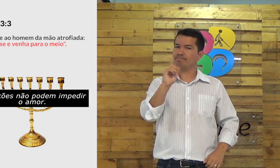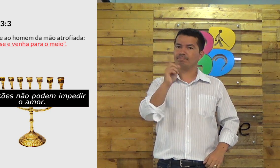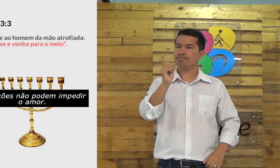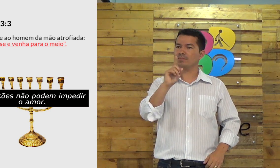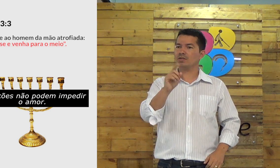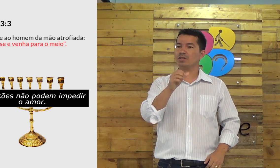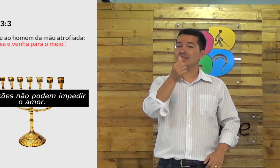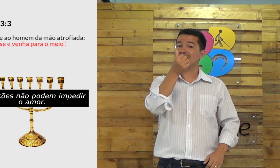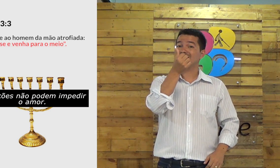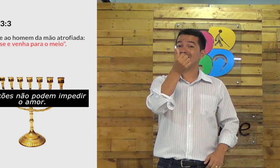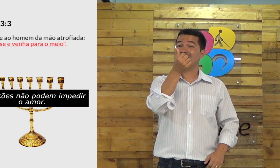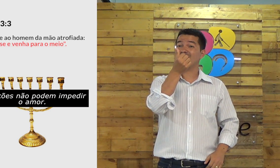mandamentos? não